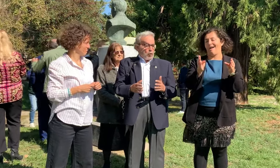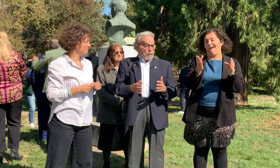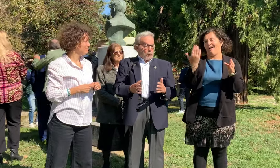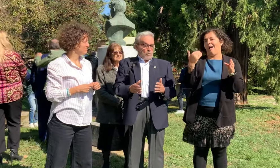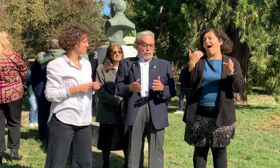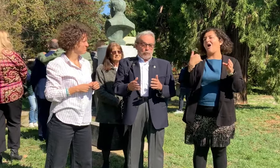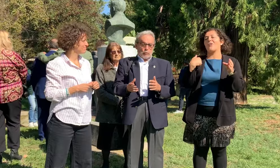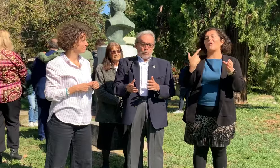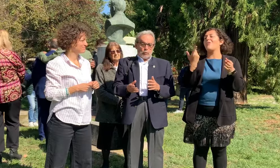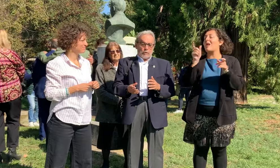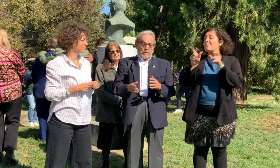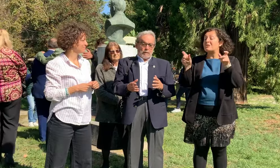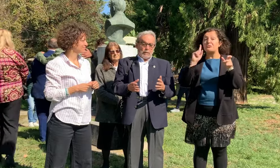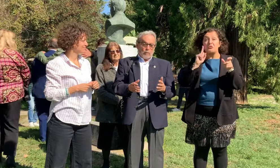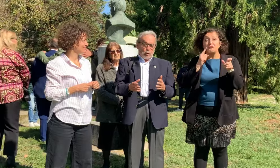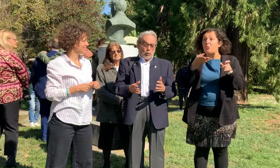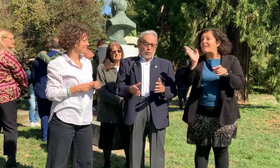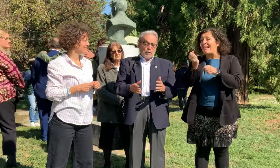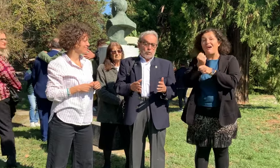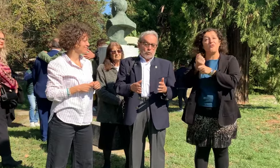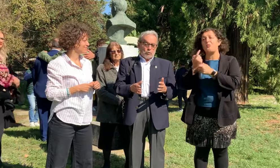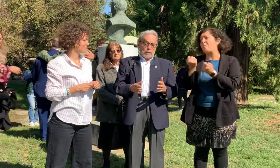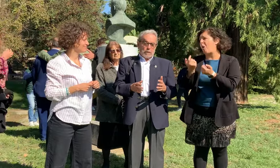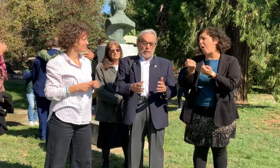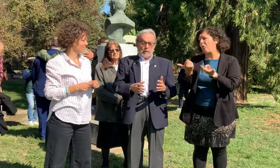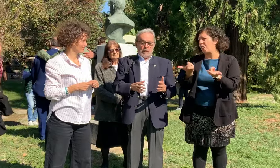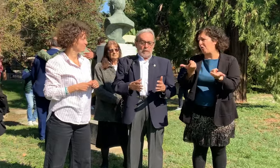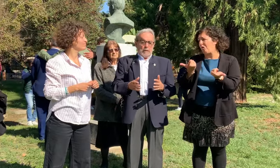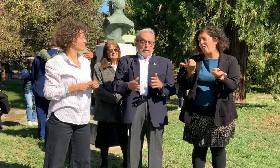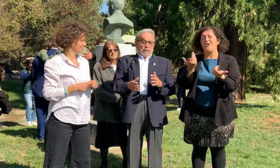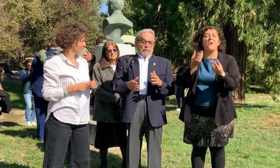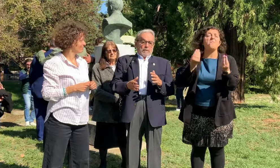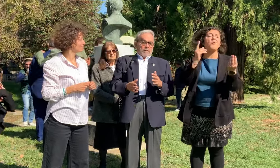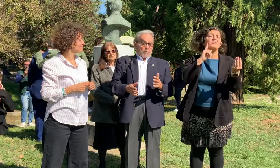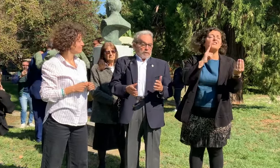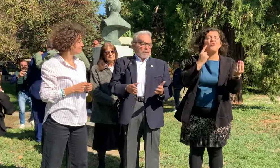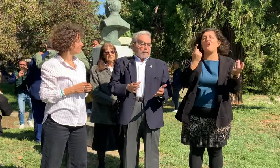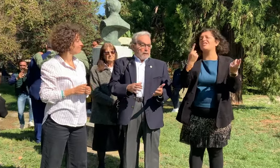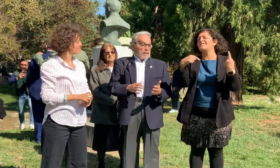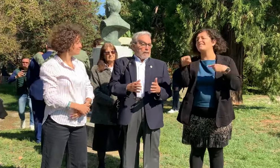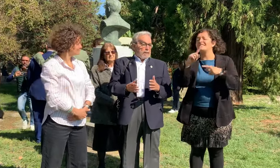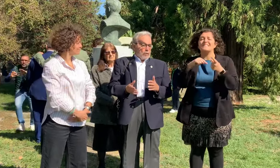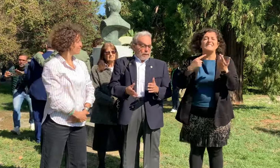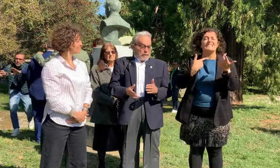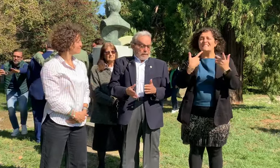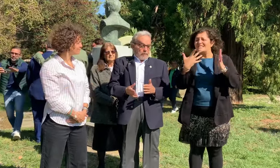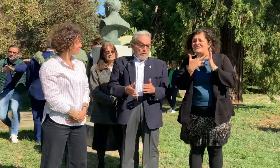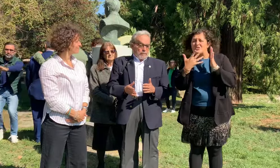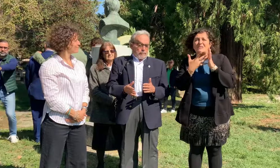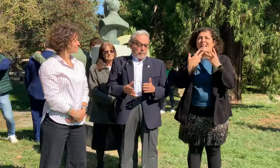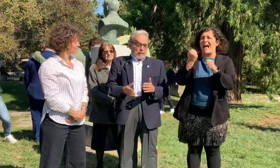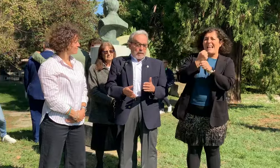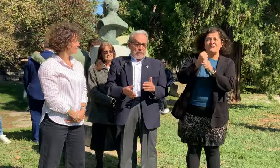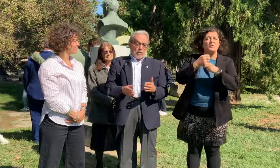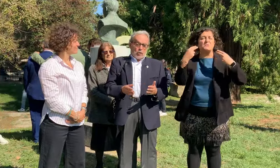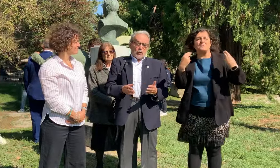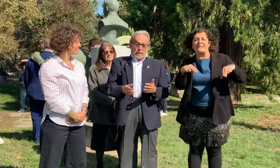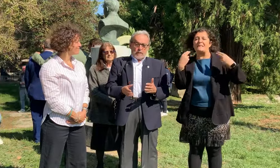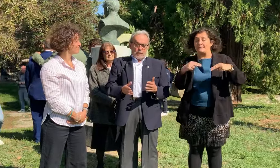lavoro, molti soldi che facevano fatica a guardare gli uomini. Mi ricordo che tante